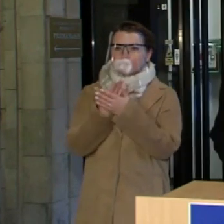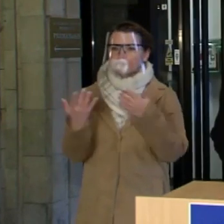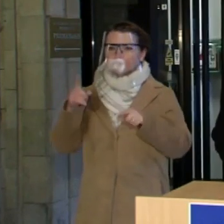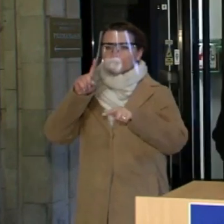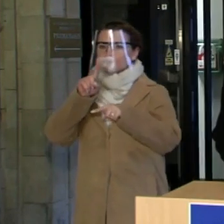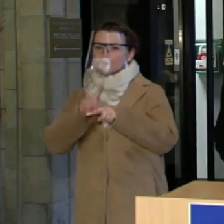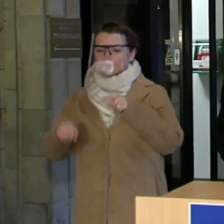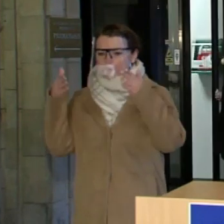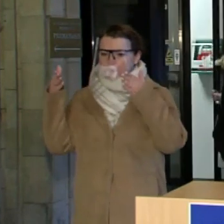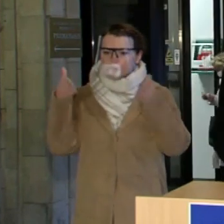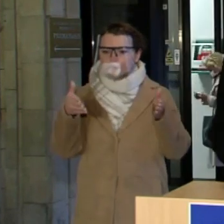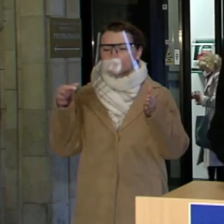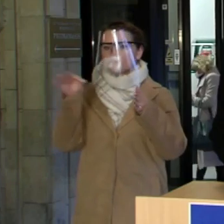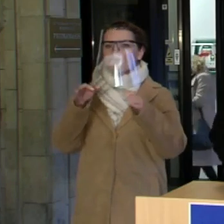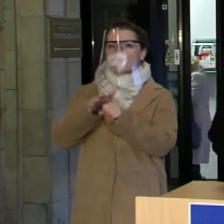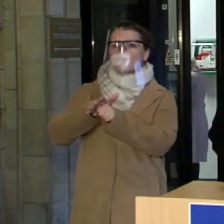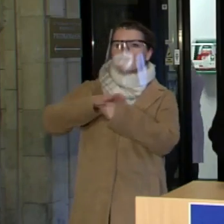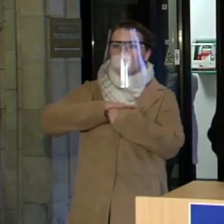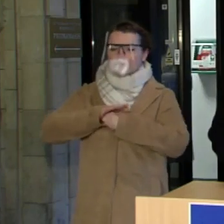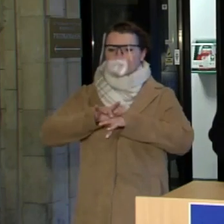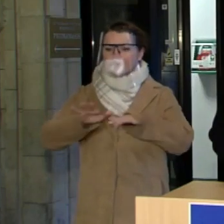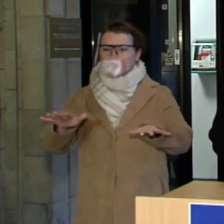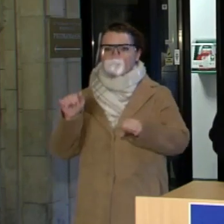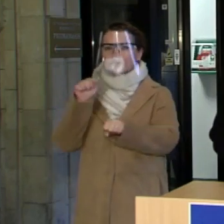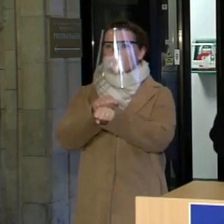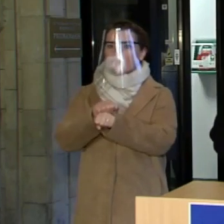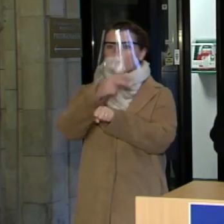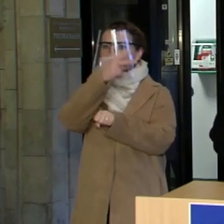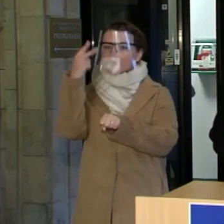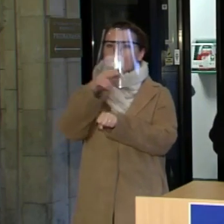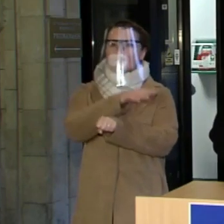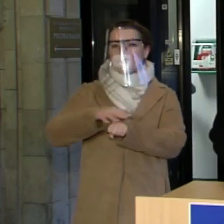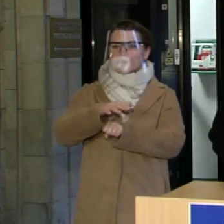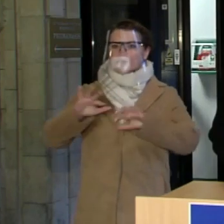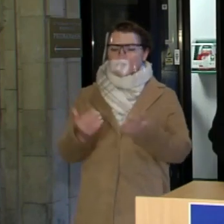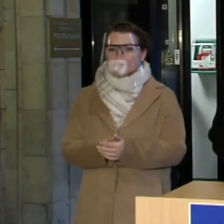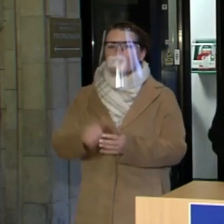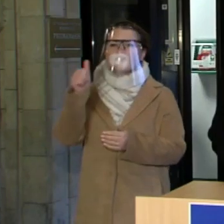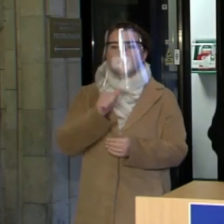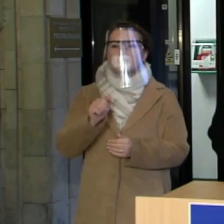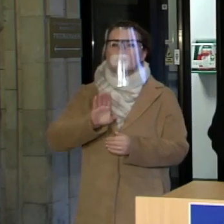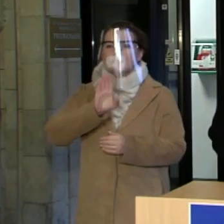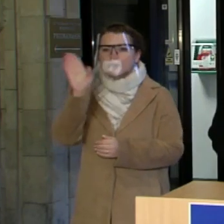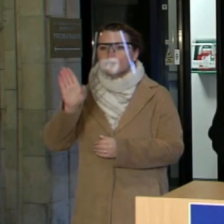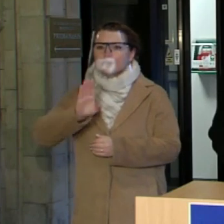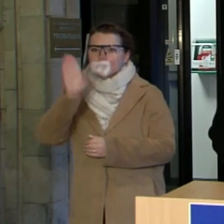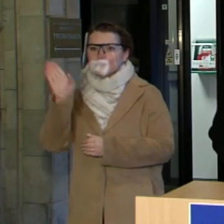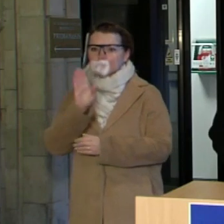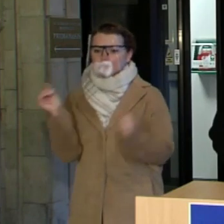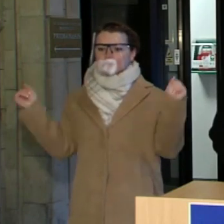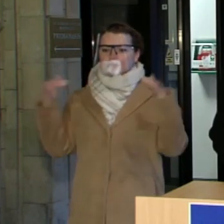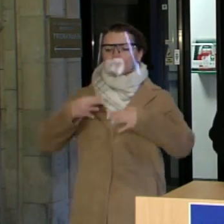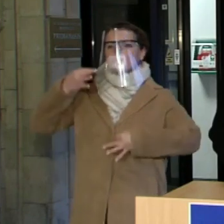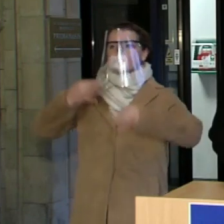koronakrizės valdymų Lietuvoje ir kiekvieną rytą pasidžiauja, vertindamas